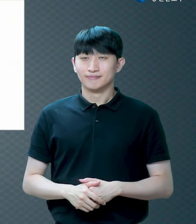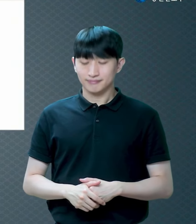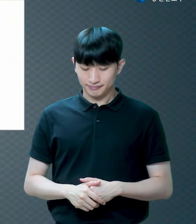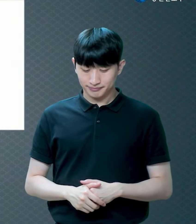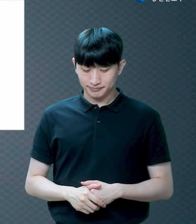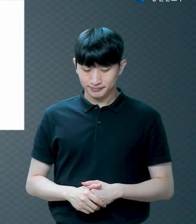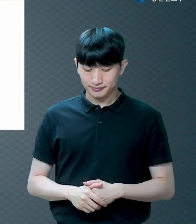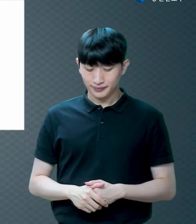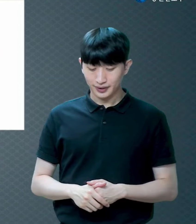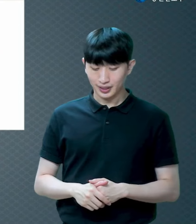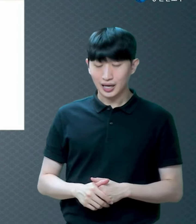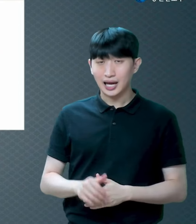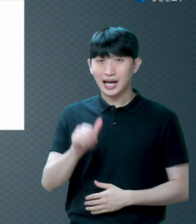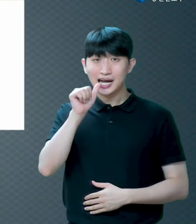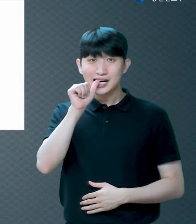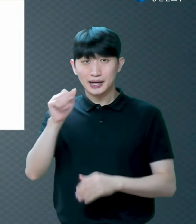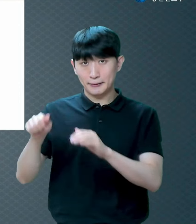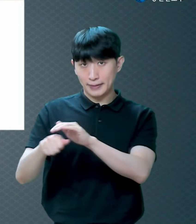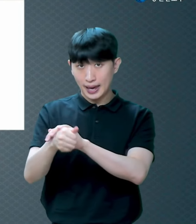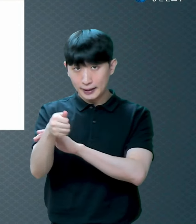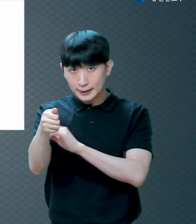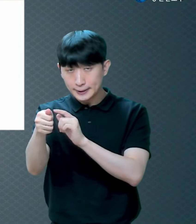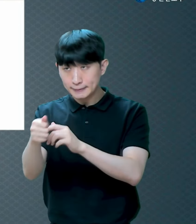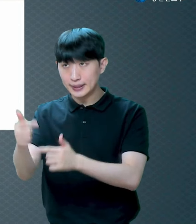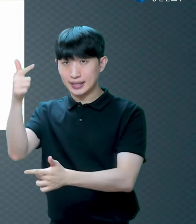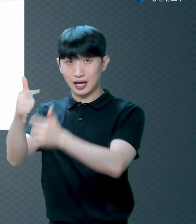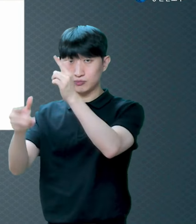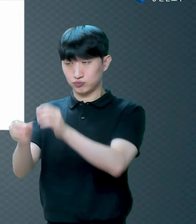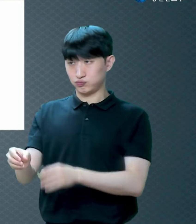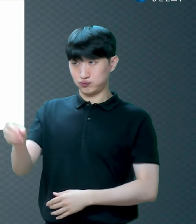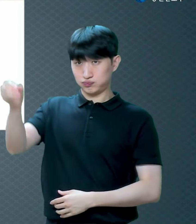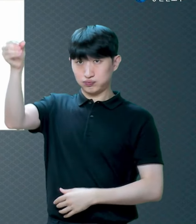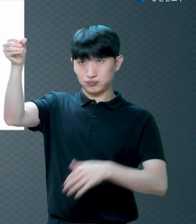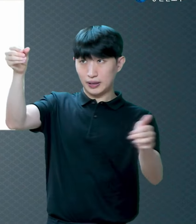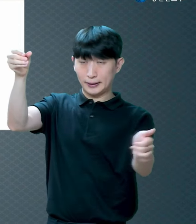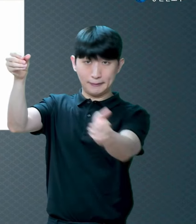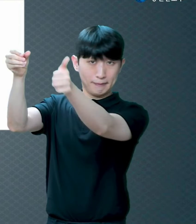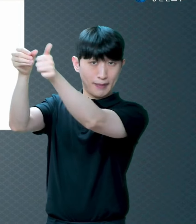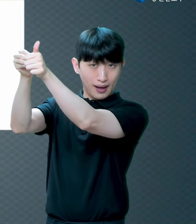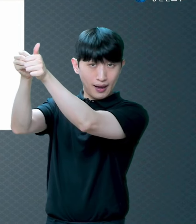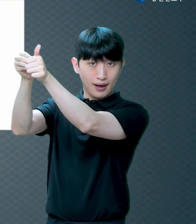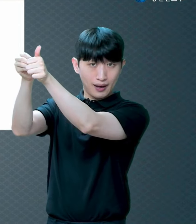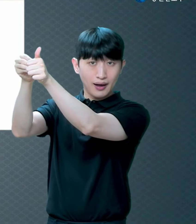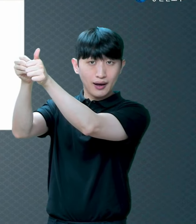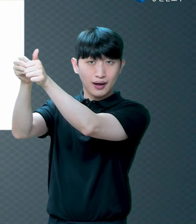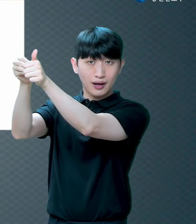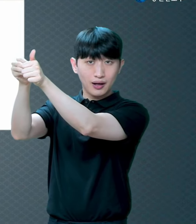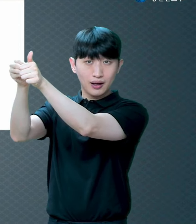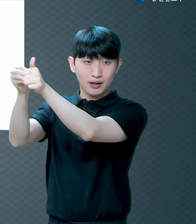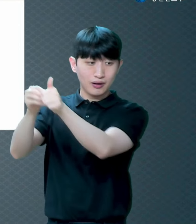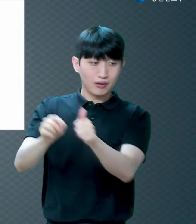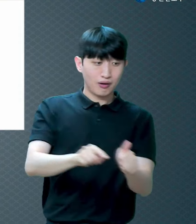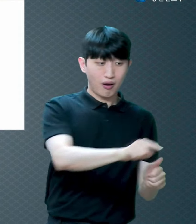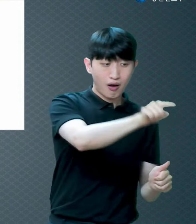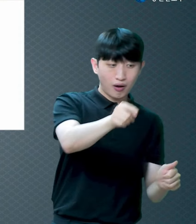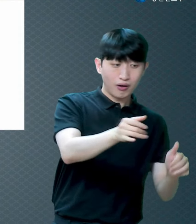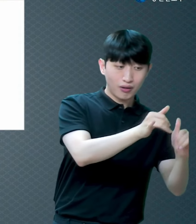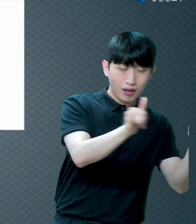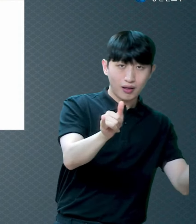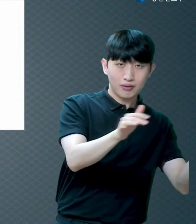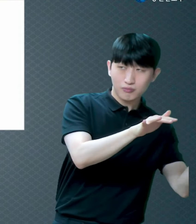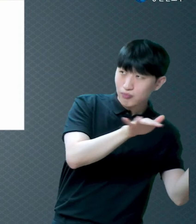노뱀을 장대에 달았습니다 사람들이 쳐다보고 살았습니다